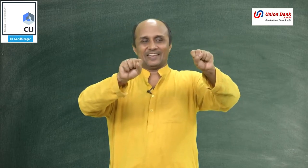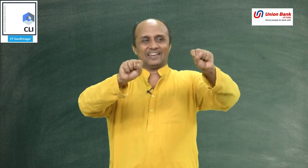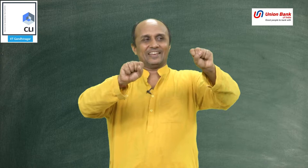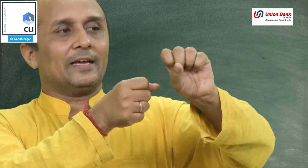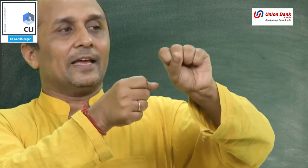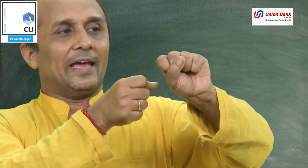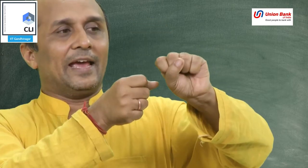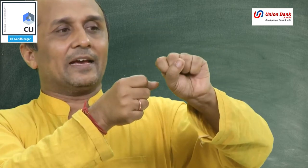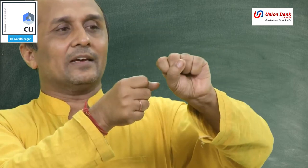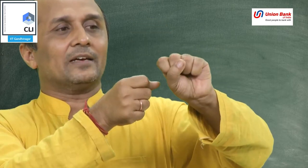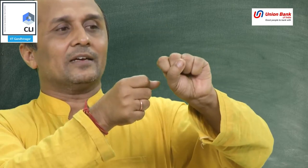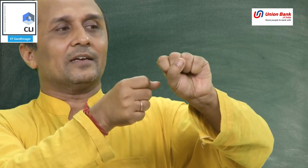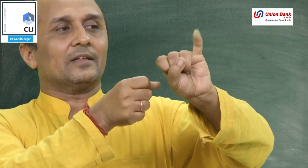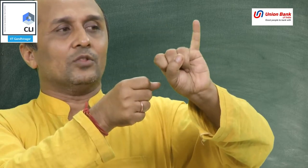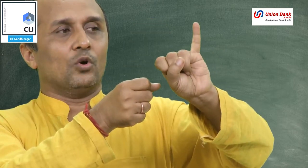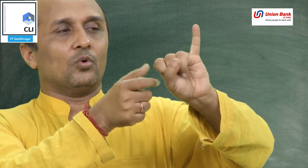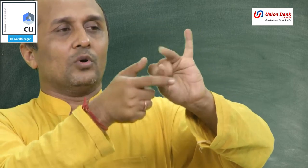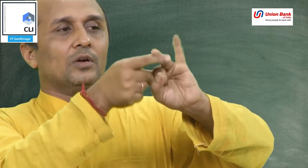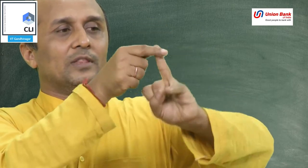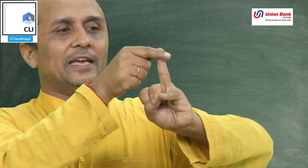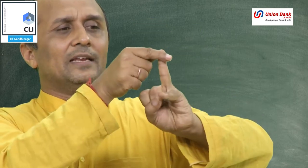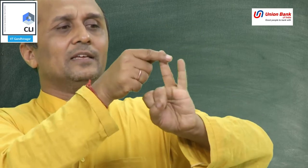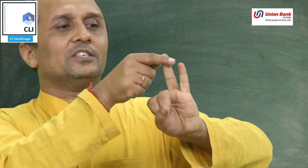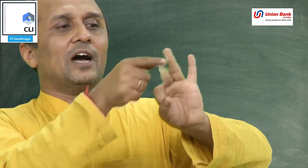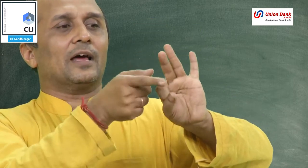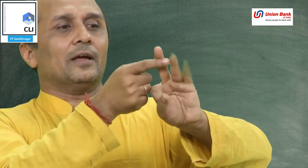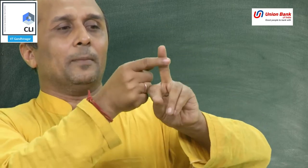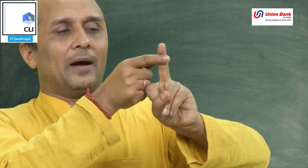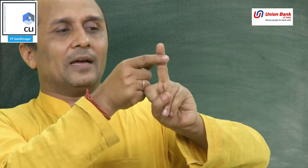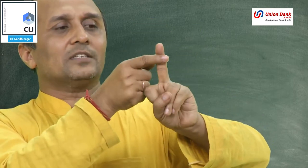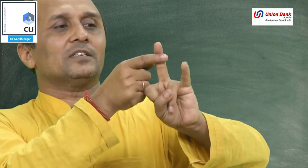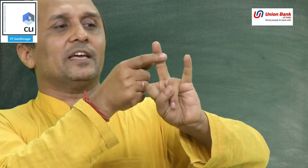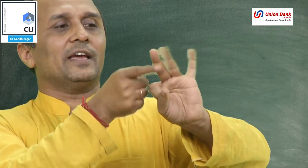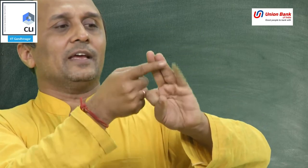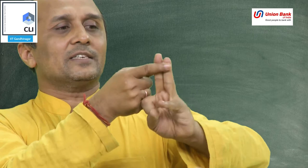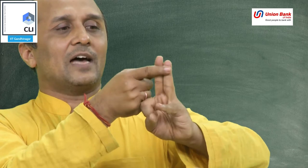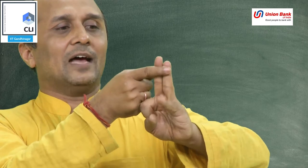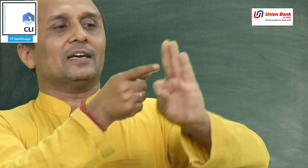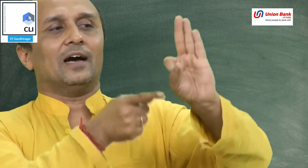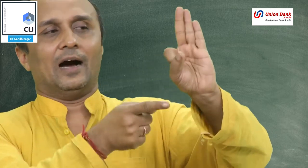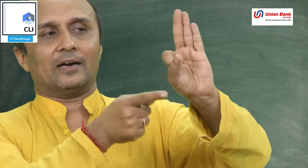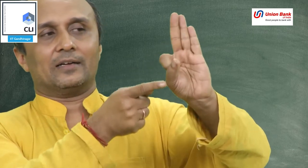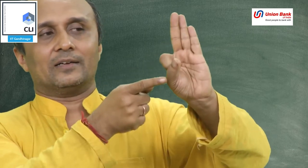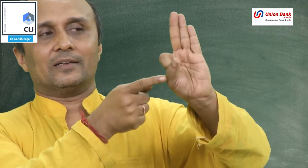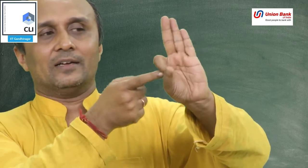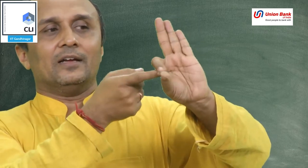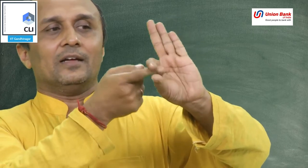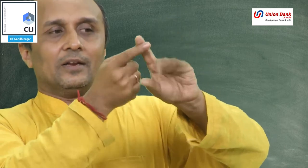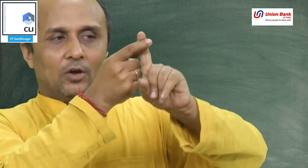हैं, एक, दो, तीन, चार, पांच, छे, साथ, आठ, 9,